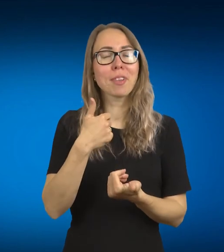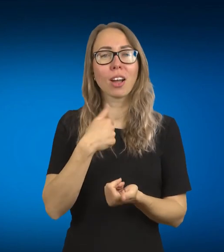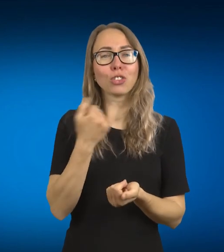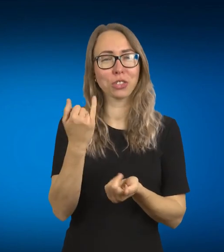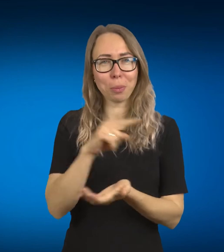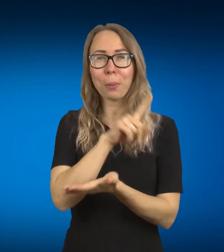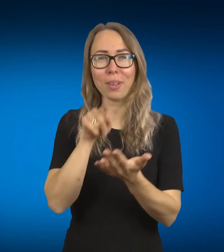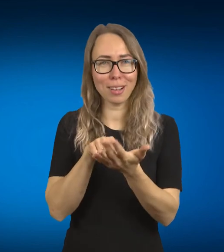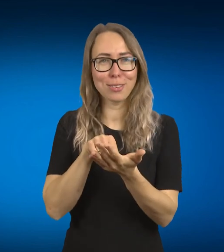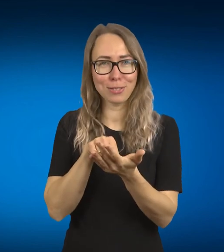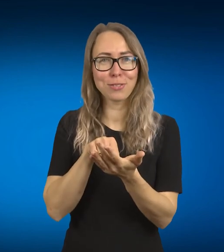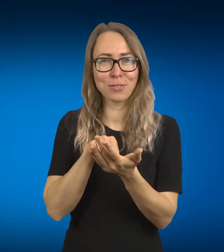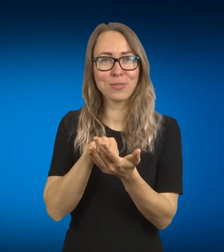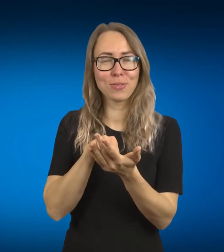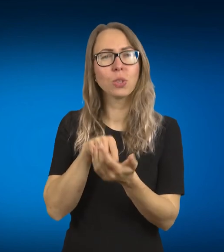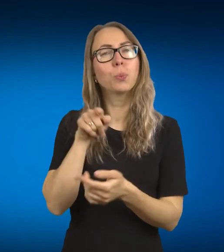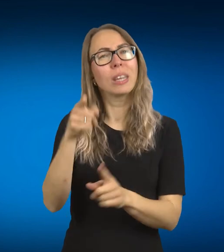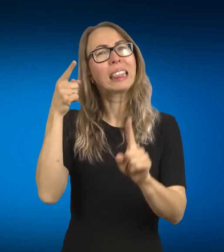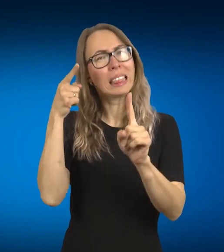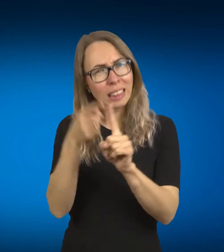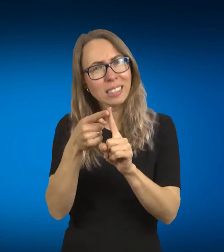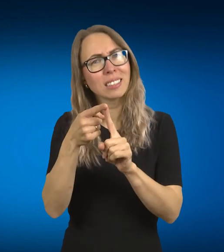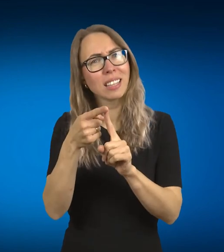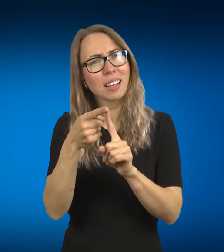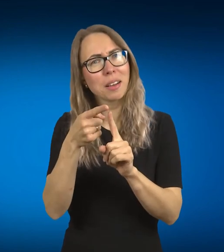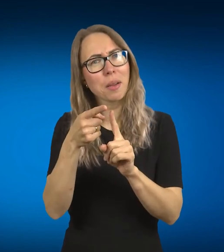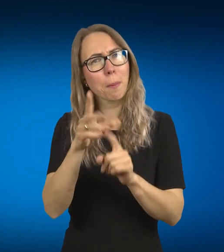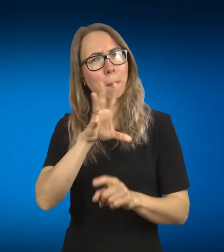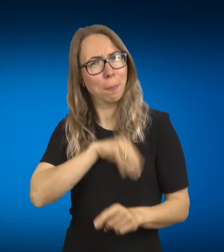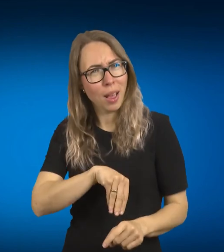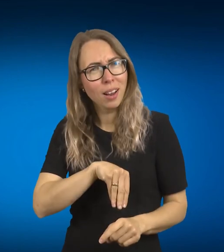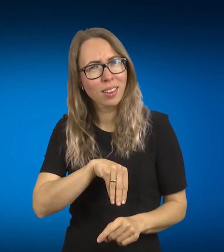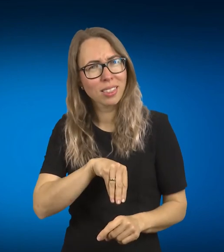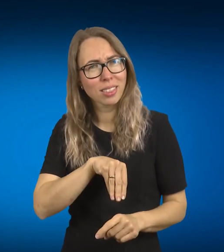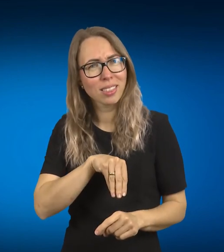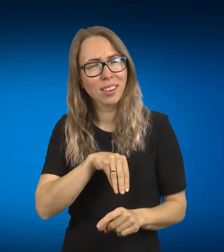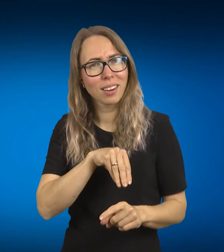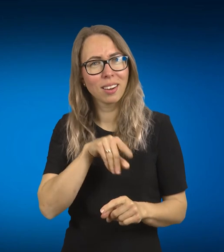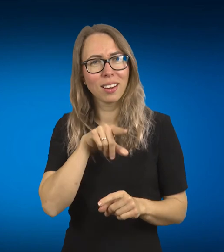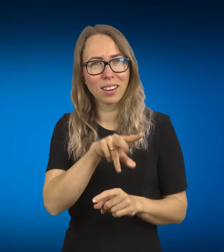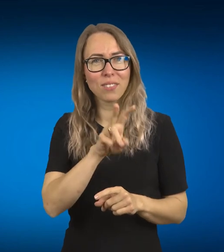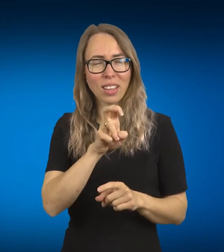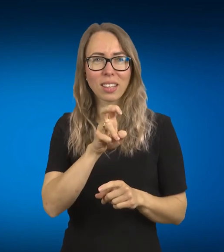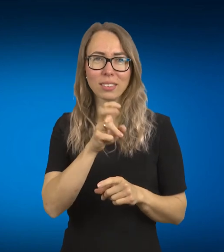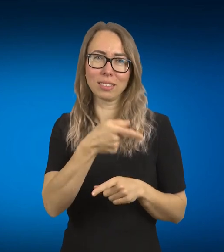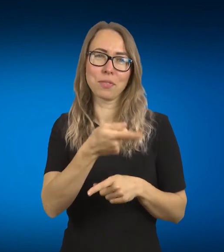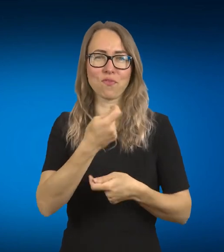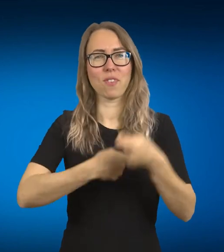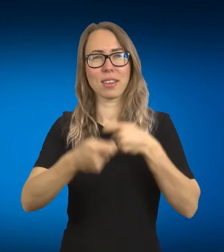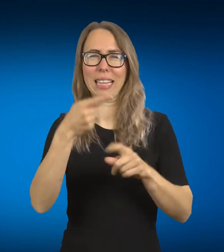esi įpelno orientuotas, tu turi tą įpelno orientuotą verslo modelį, nes iš tiesų šitoj vietoj